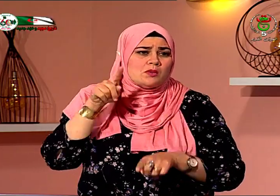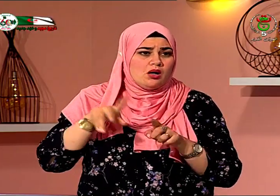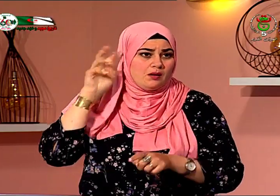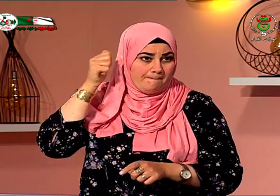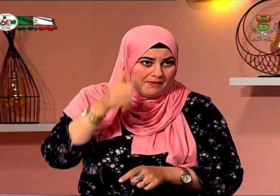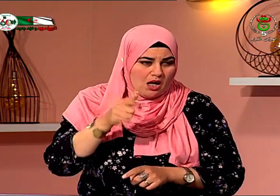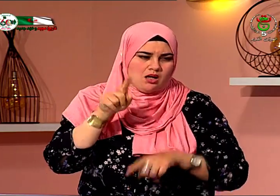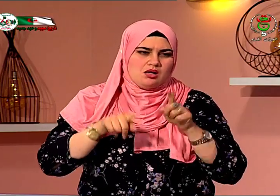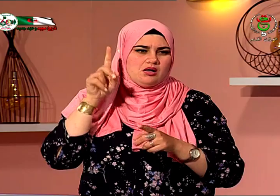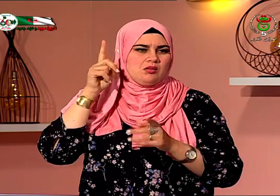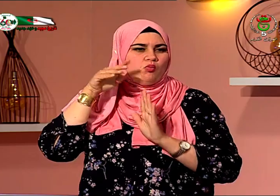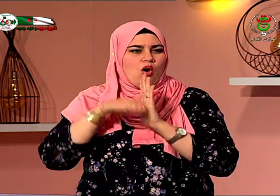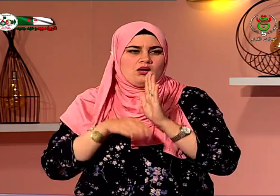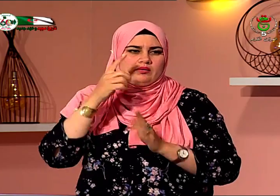له يمكنها ارتداء السماعة